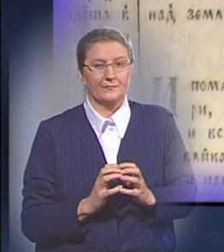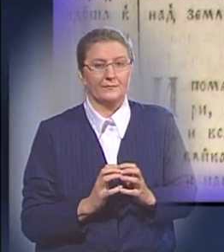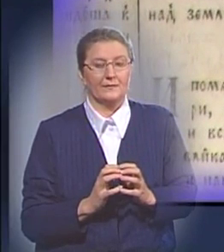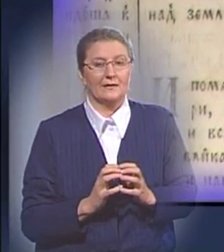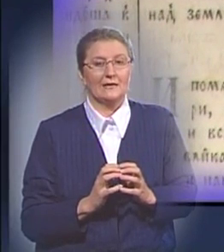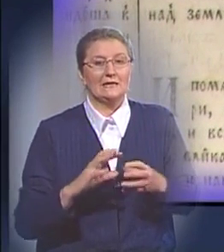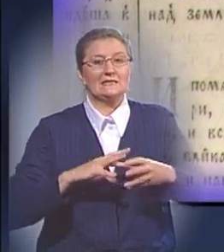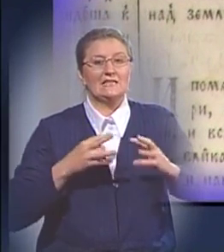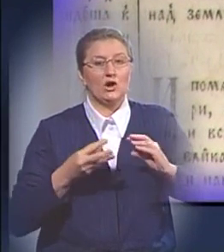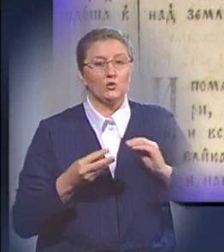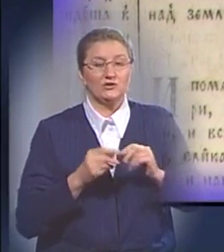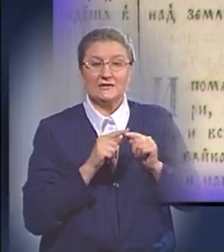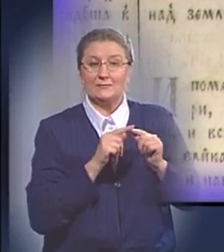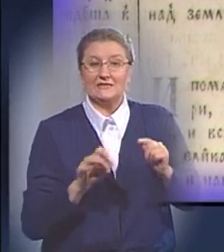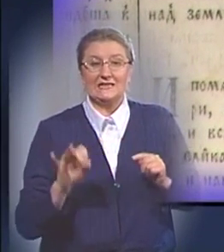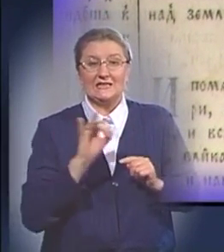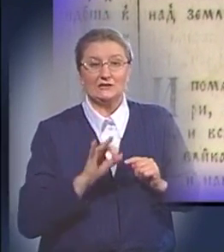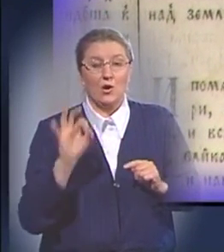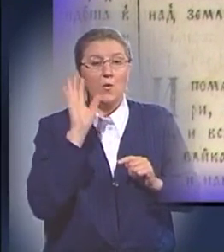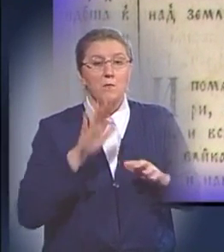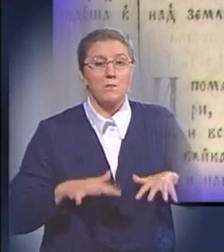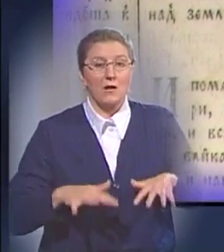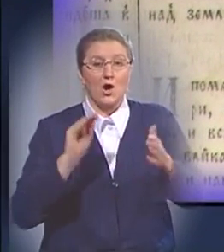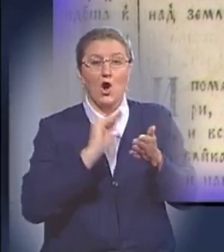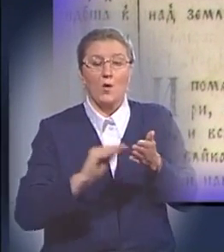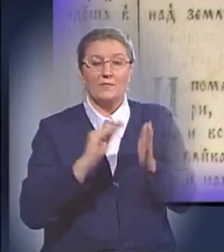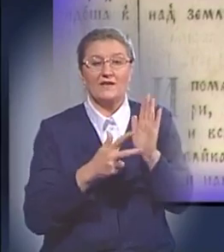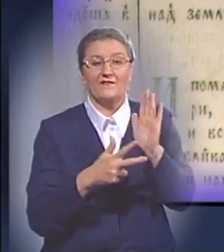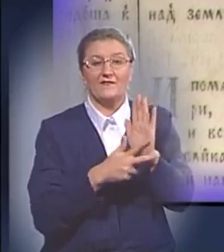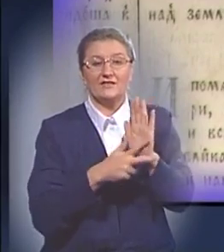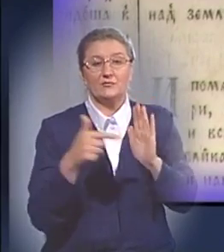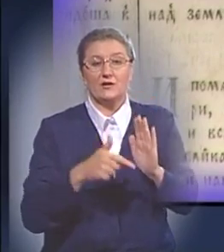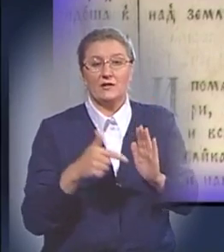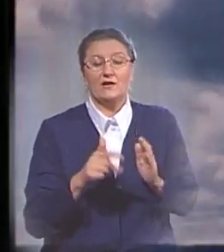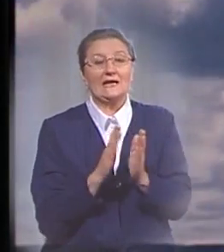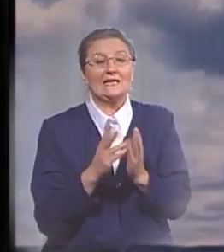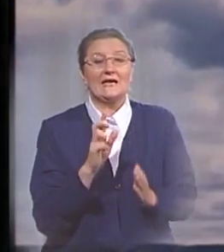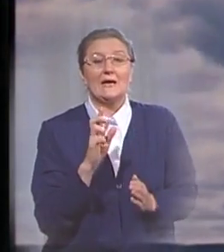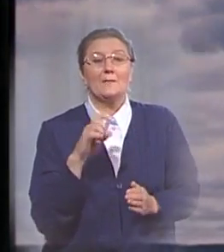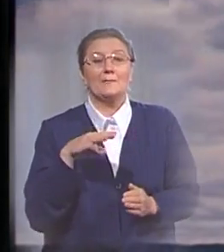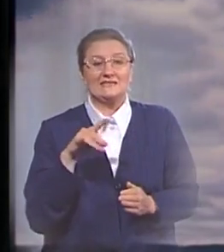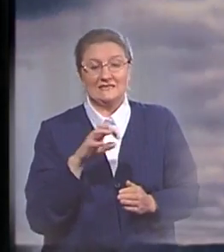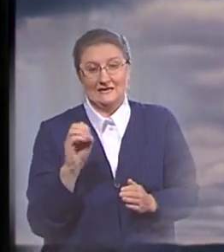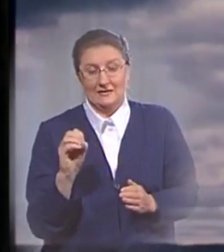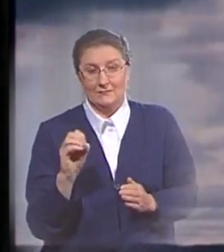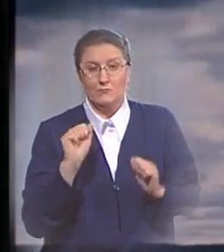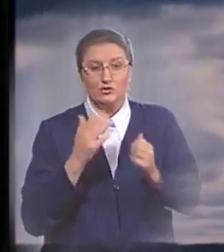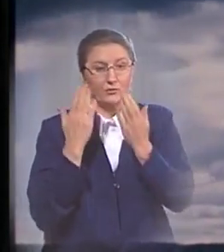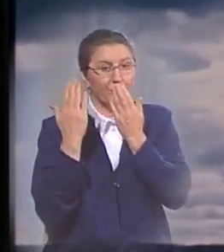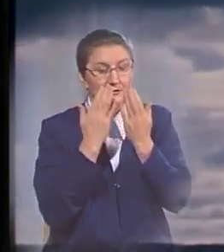Заключительный эпизод истории о потопе описан в восьмой главе книги Бытие, где мы можем прочесть, что навел